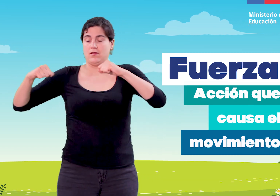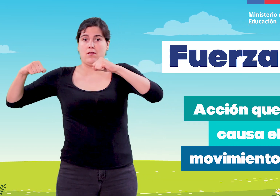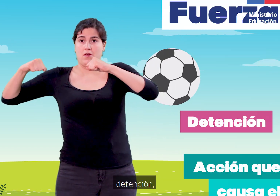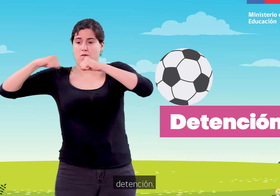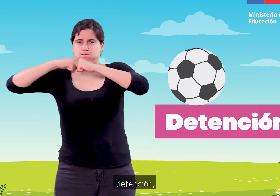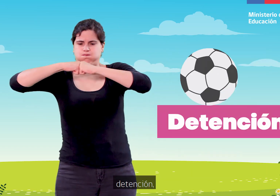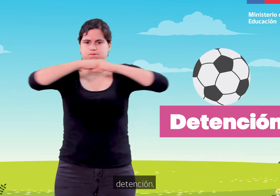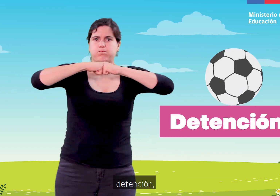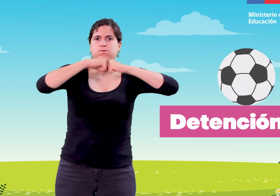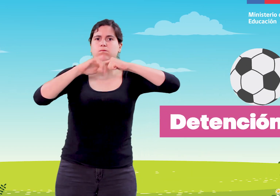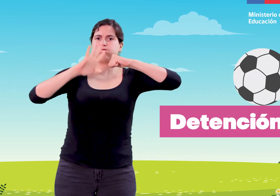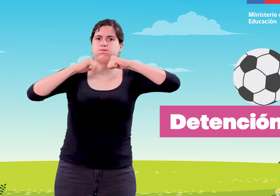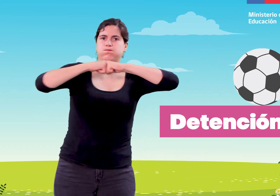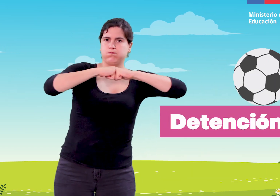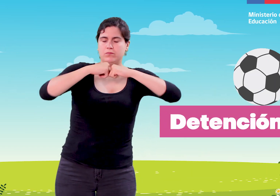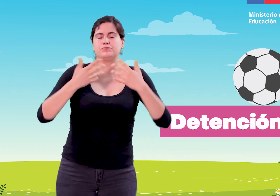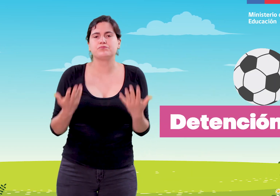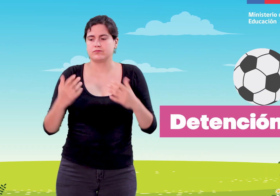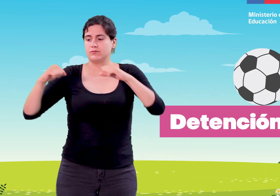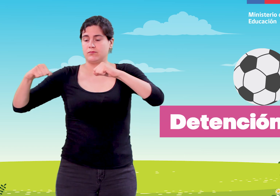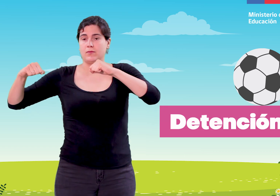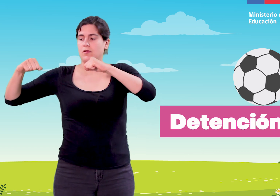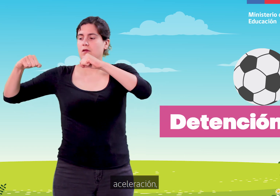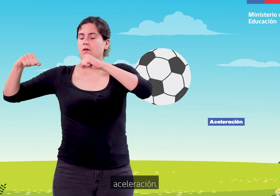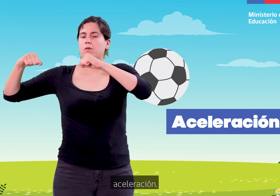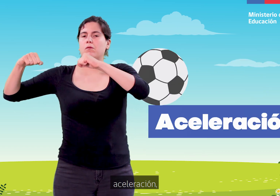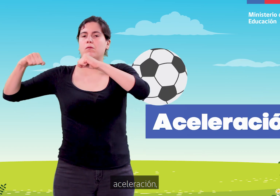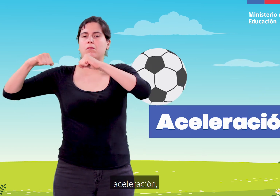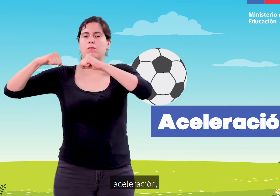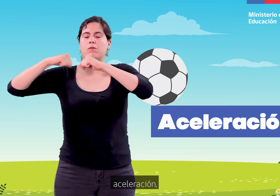De tensión, aceleración,